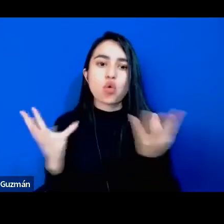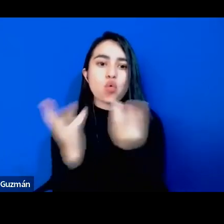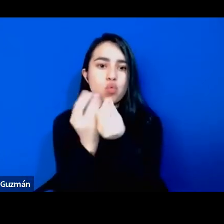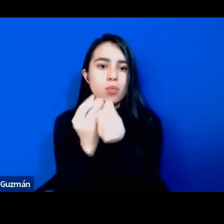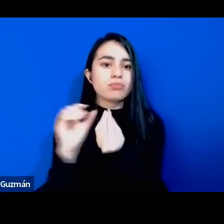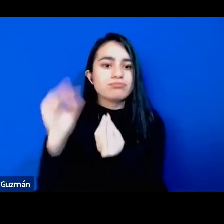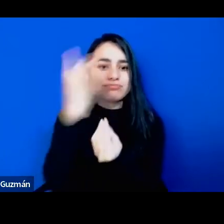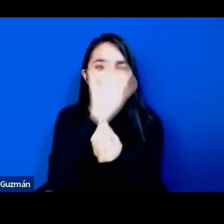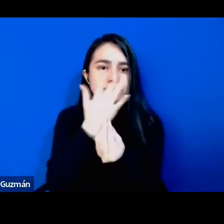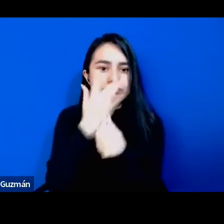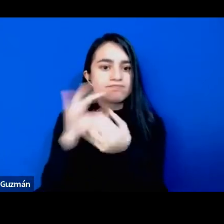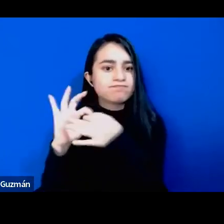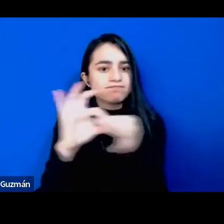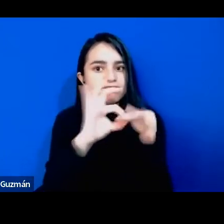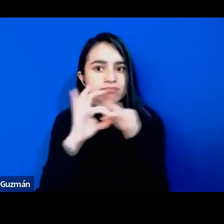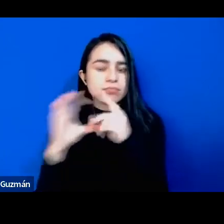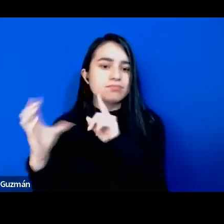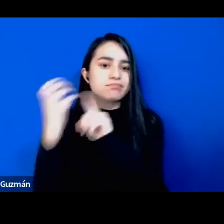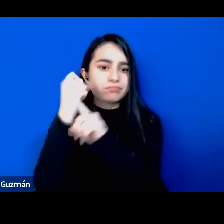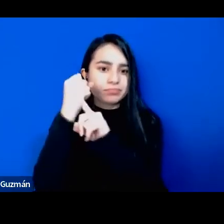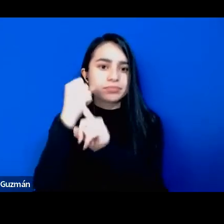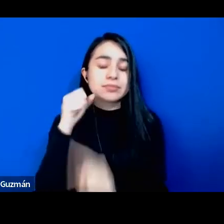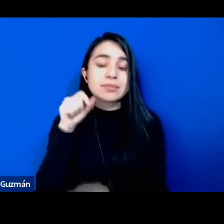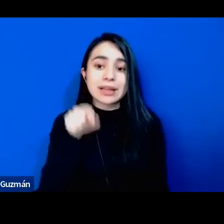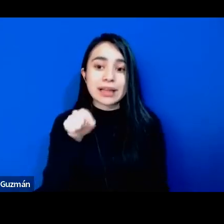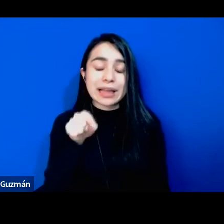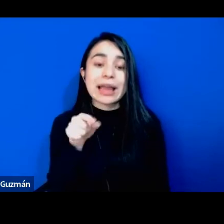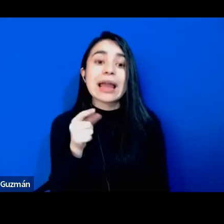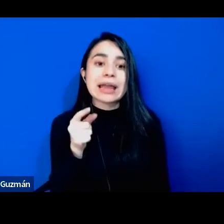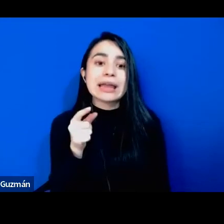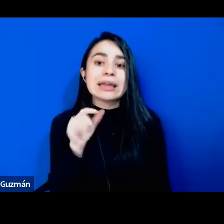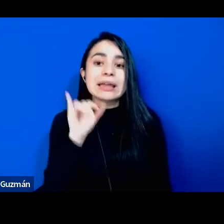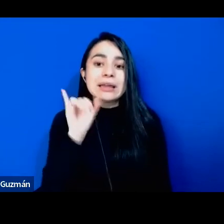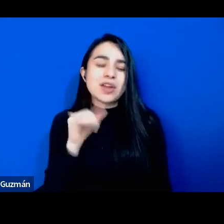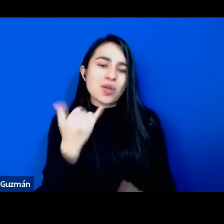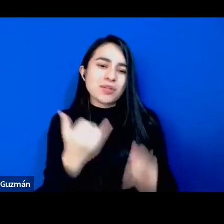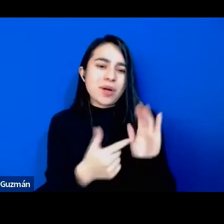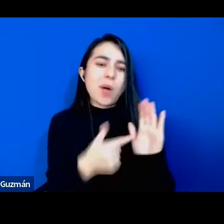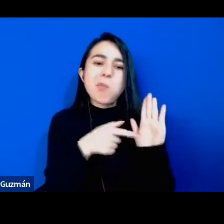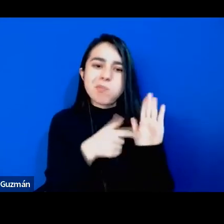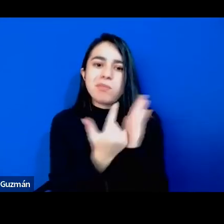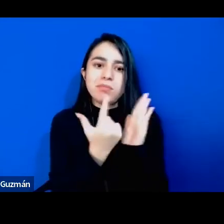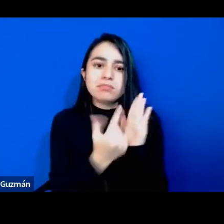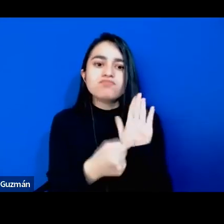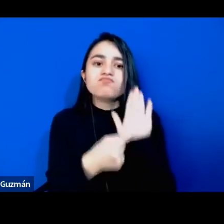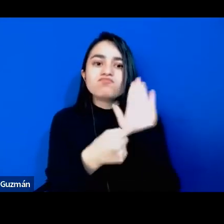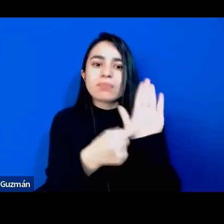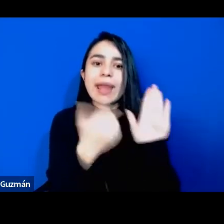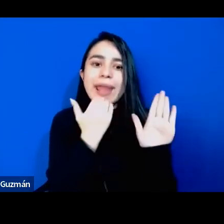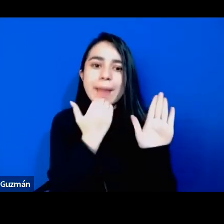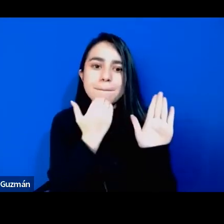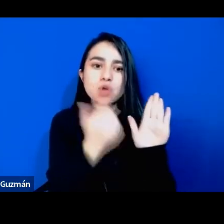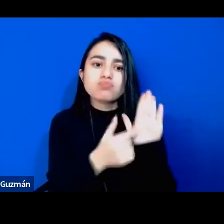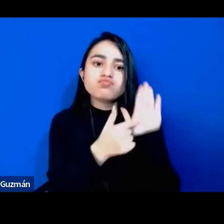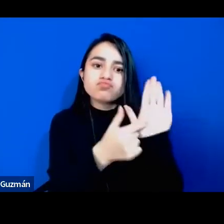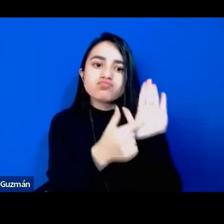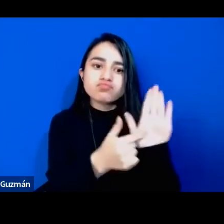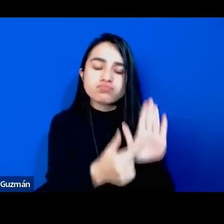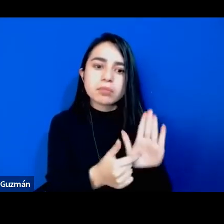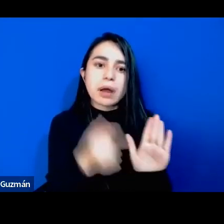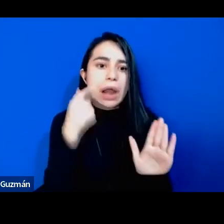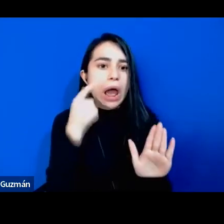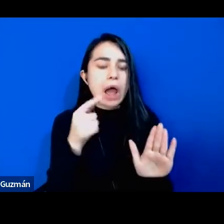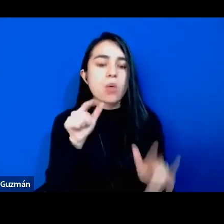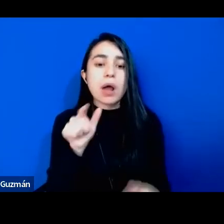y que esto las distancia a través de estos ejemplos vemos como esto se da de un modelo de ascenso social